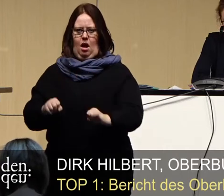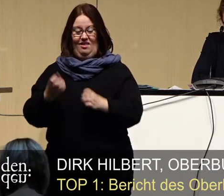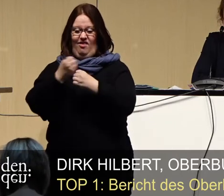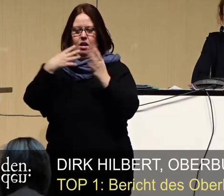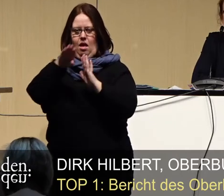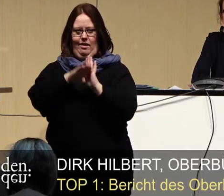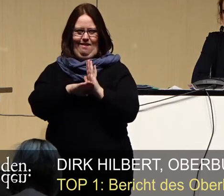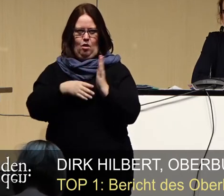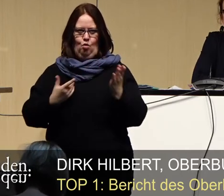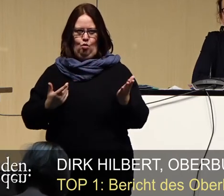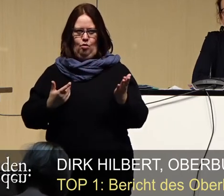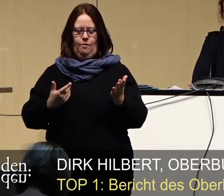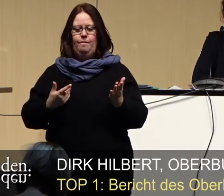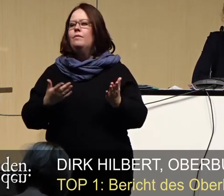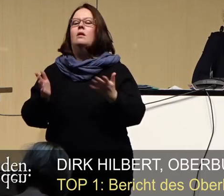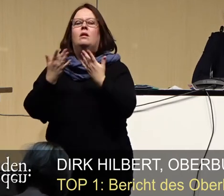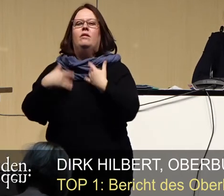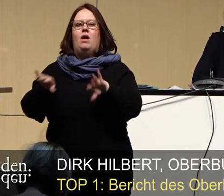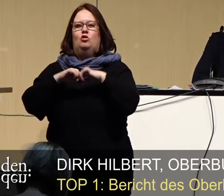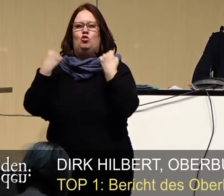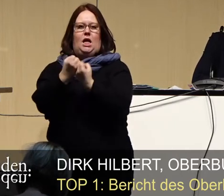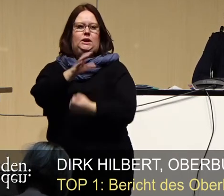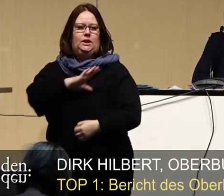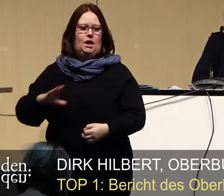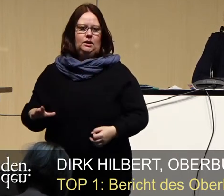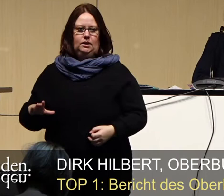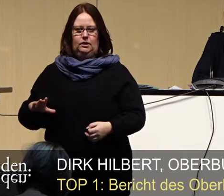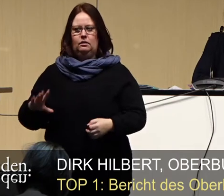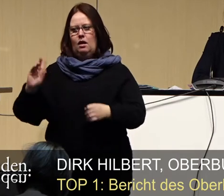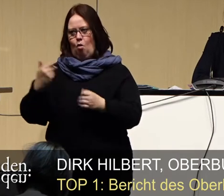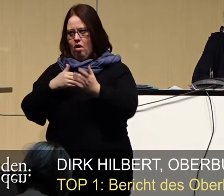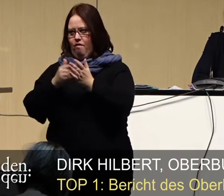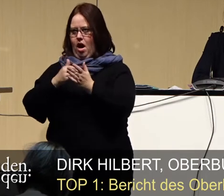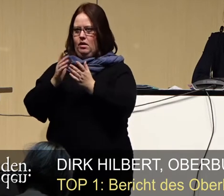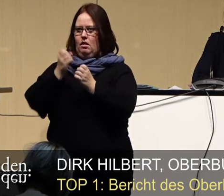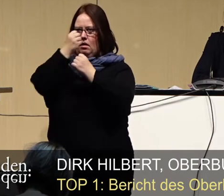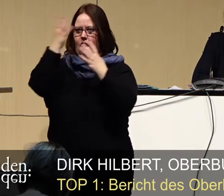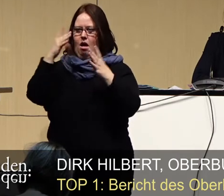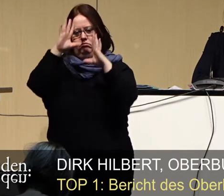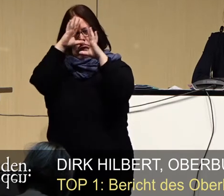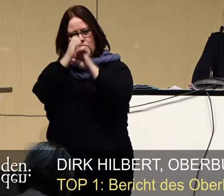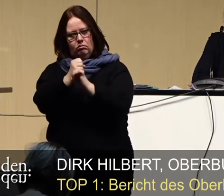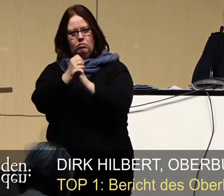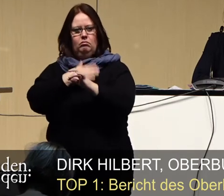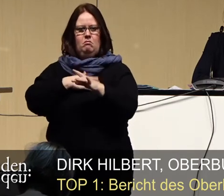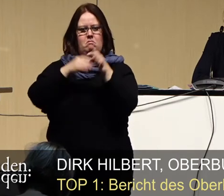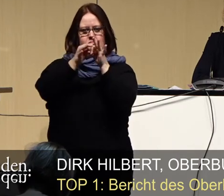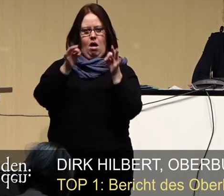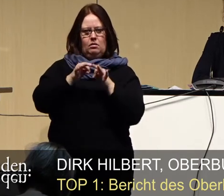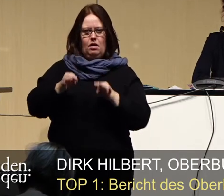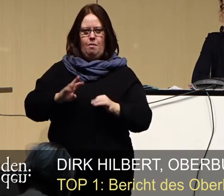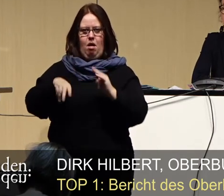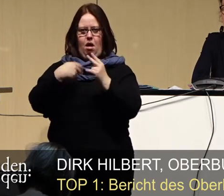Regelung. Der Freistaat Sachsen wird sich auch künftig gewissenhaft mit seinen Maßnahmen